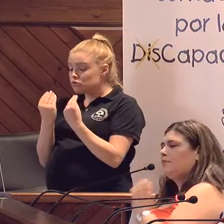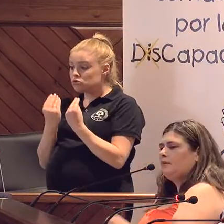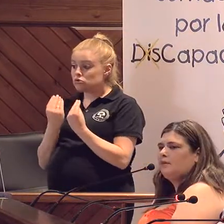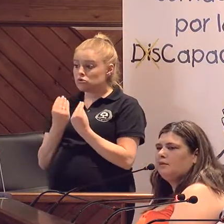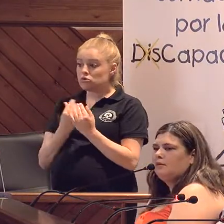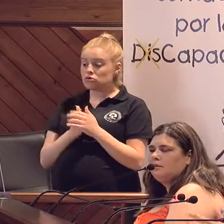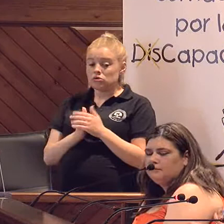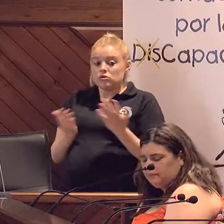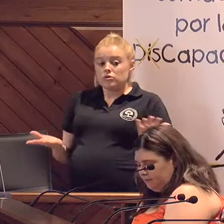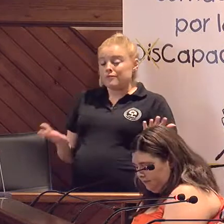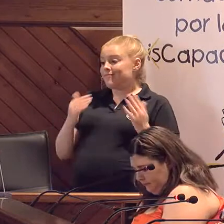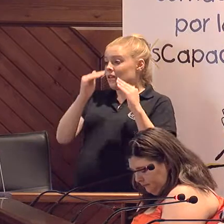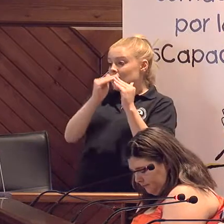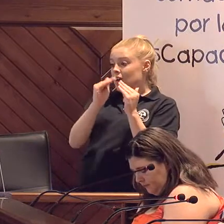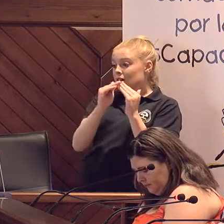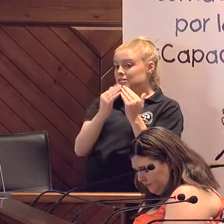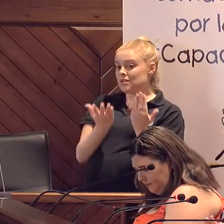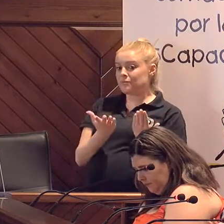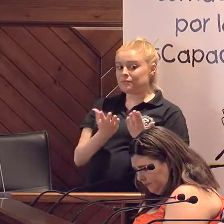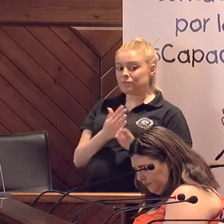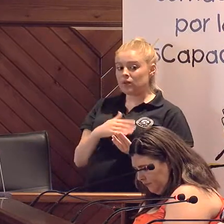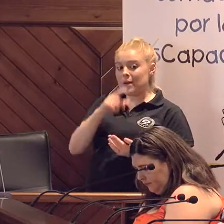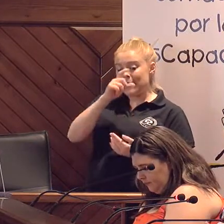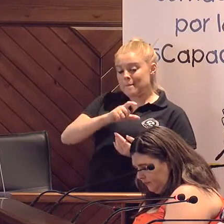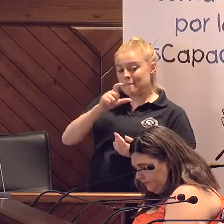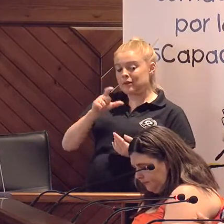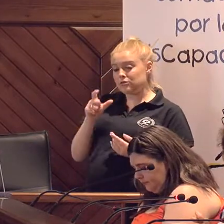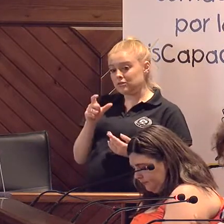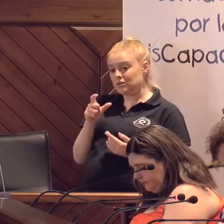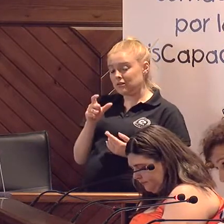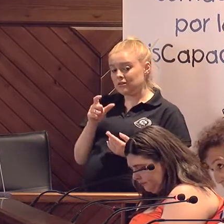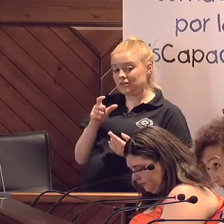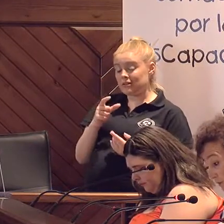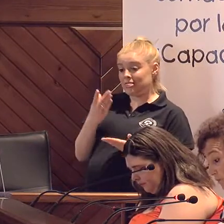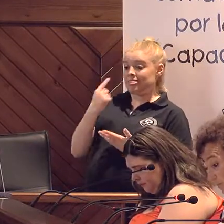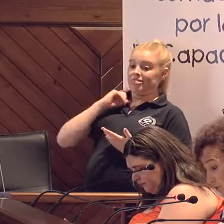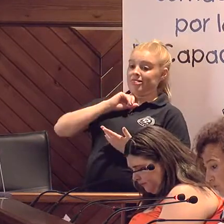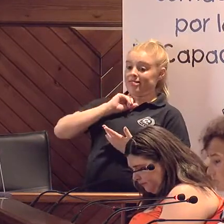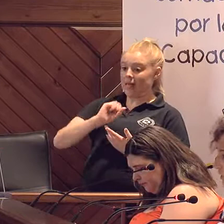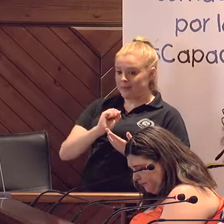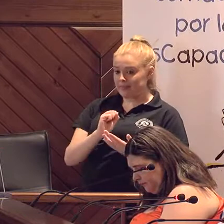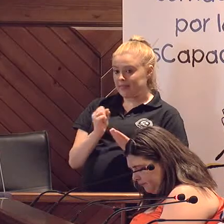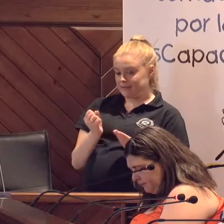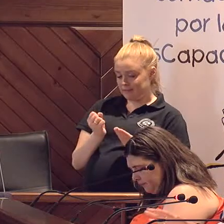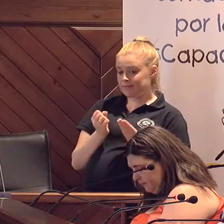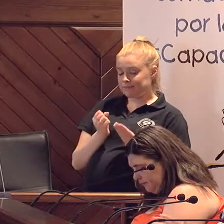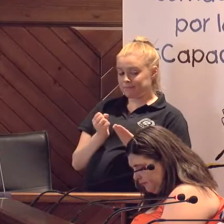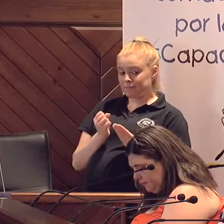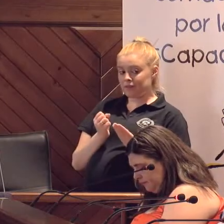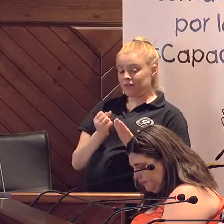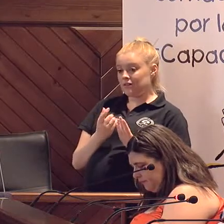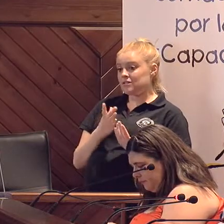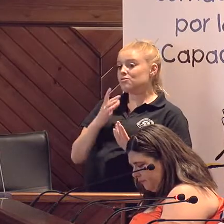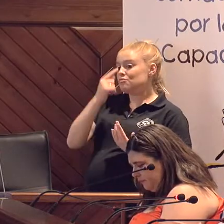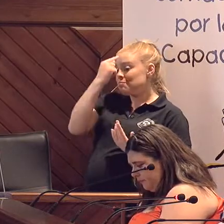nosotros, las casas donde personas que son dependientes, porque por eso he dicho antes que es un